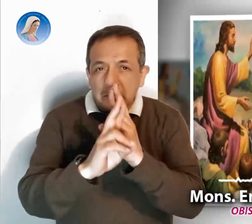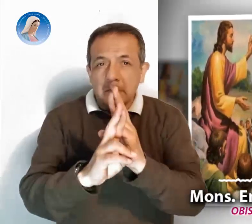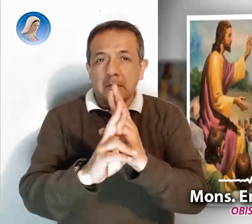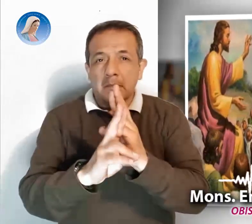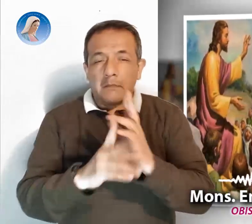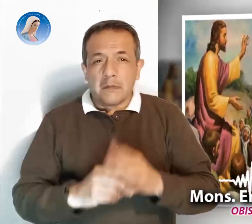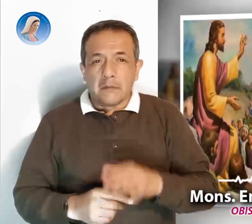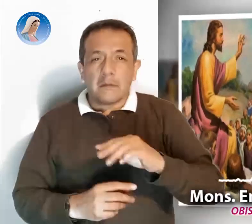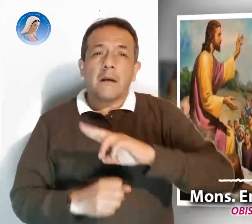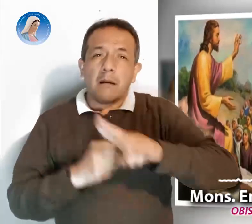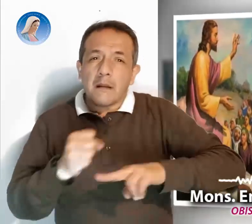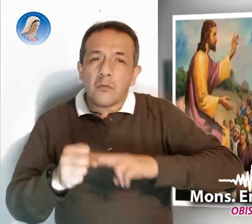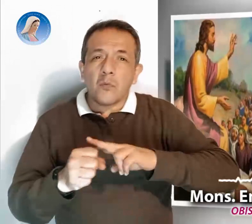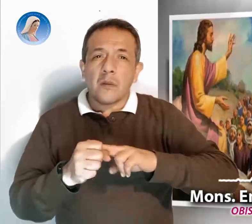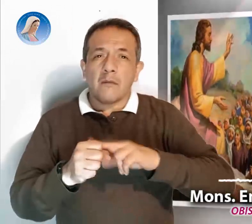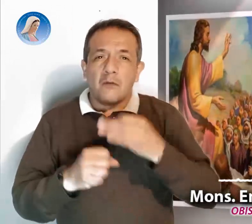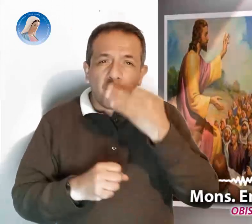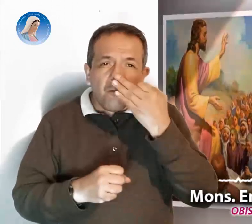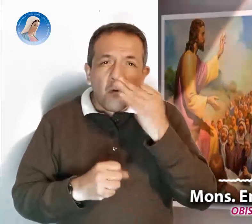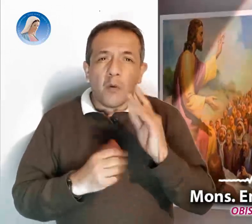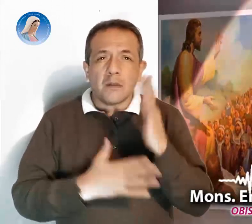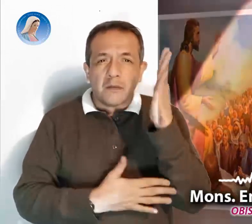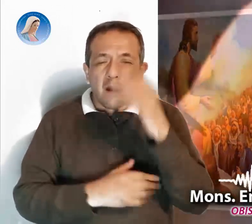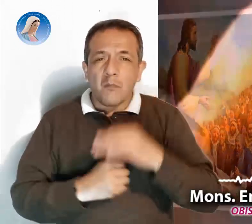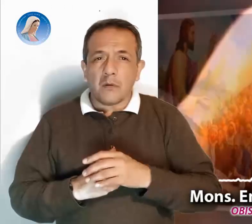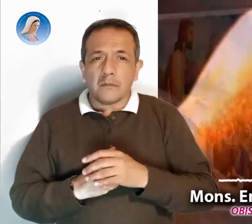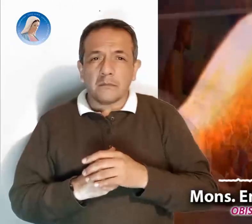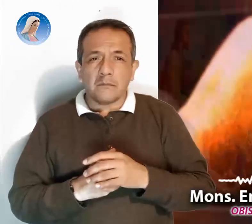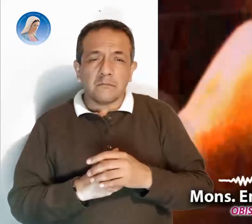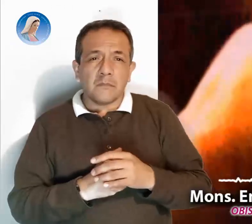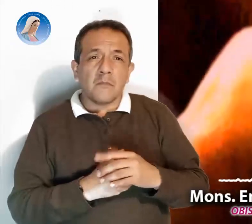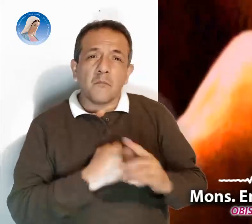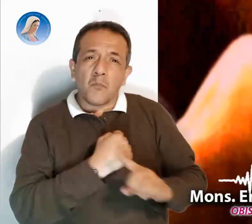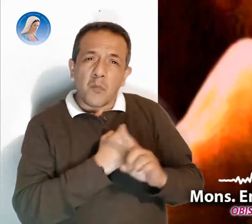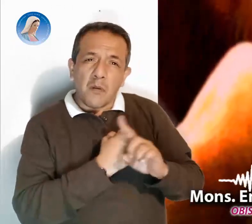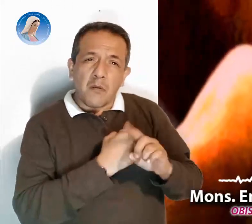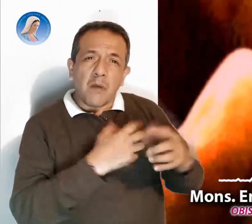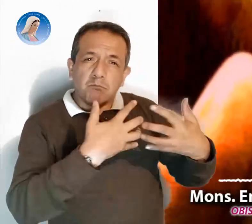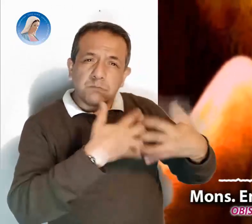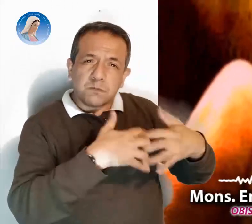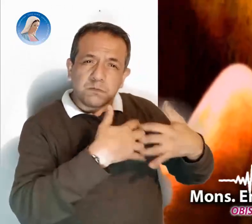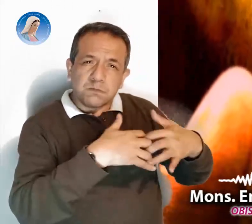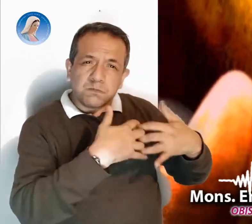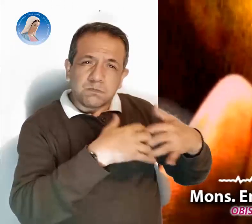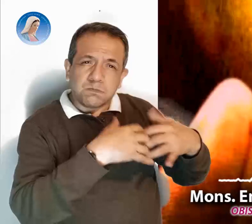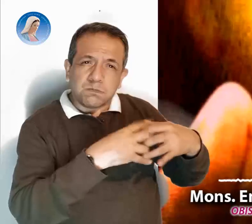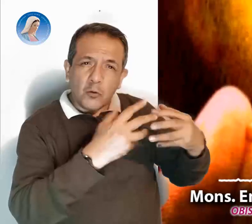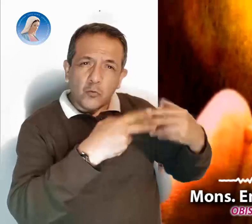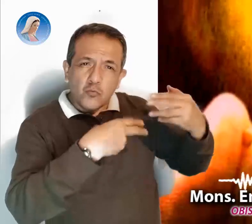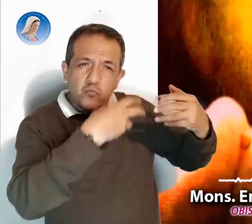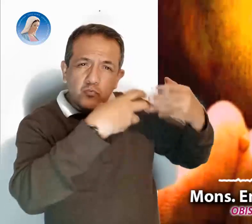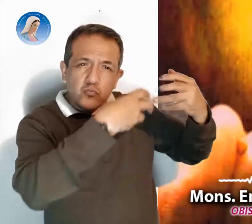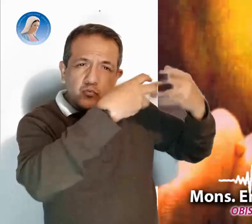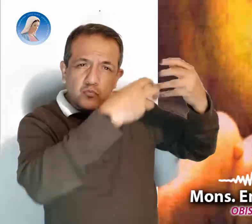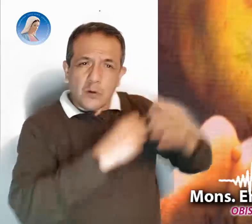respeto con la naturaleza? Desde las graves emisiones de las grandes fábricas, la contaminación de los